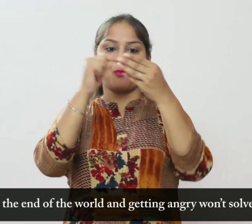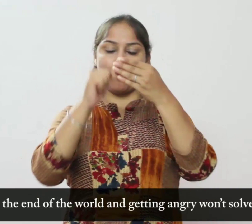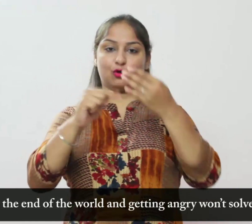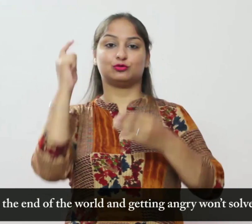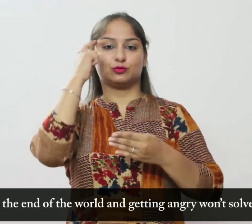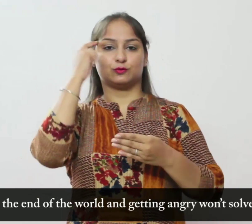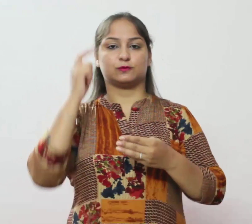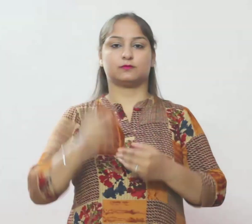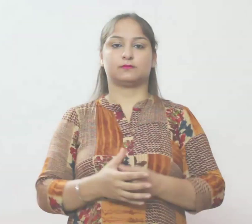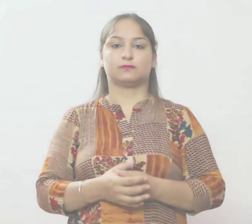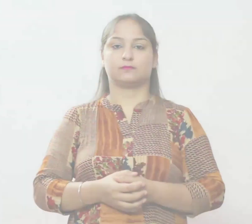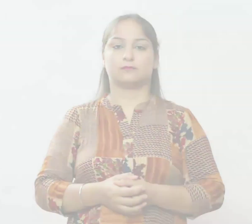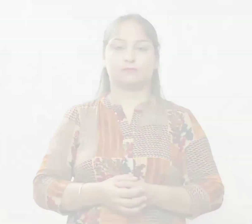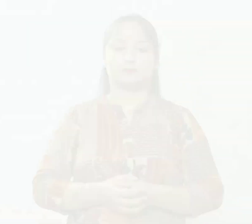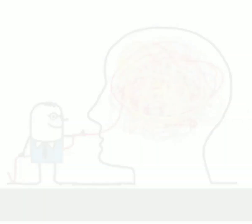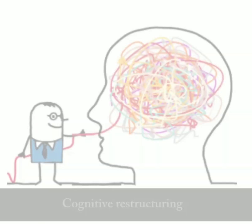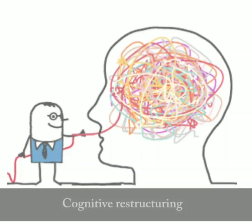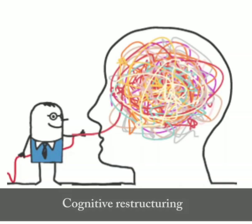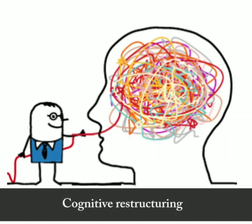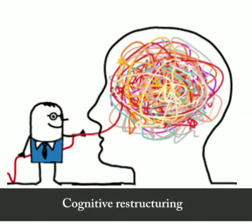नाराज होने में इसका समाधा नहीं होगा